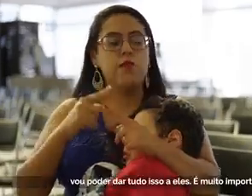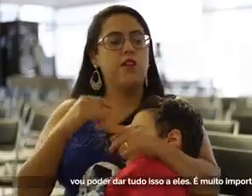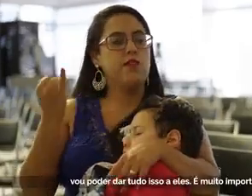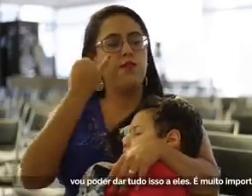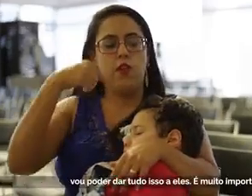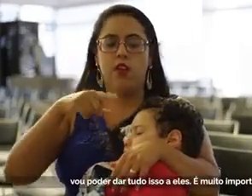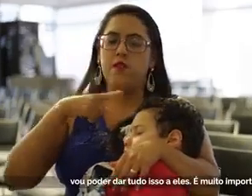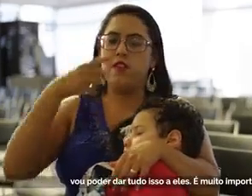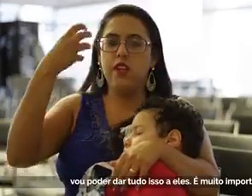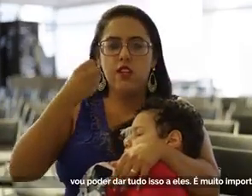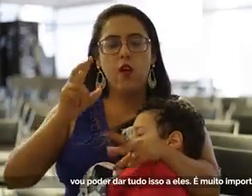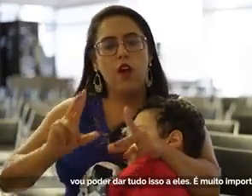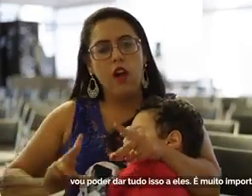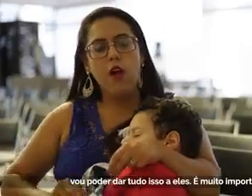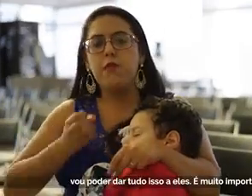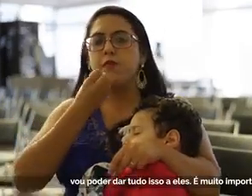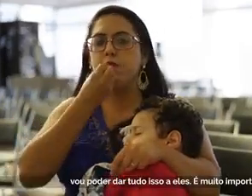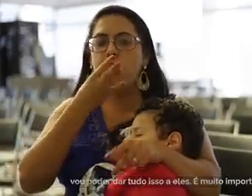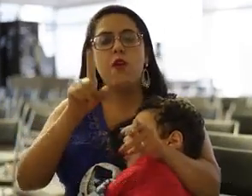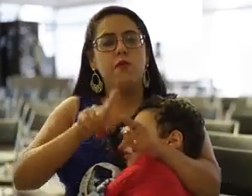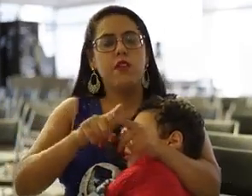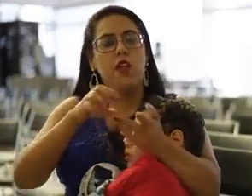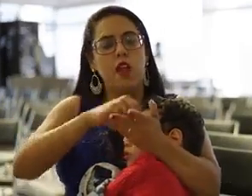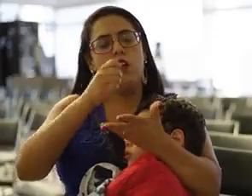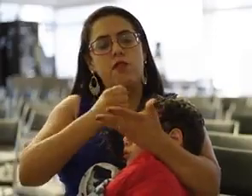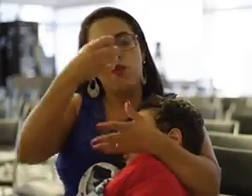remédios. Vou poder dar tudo isso a eles. É muito importante.